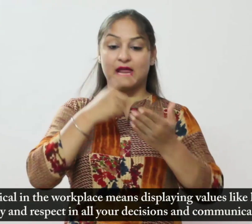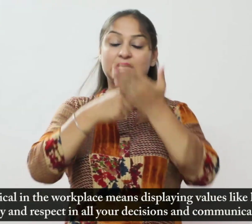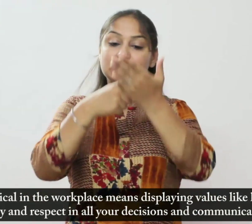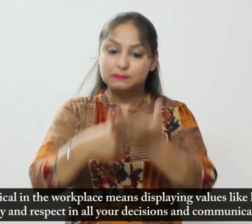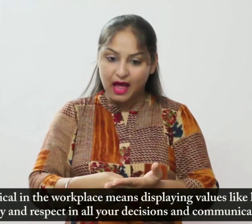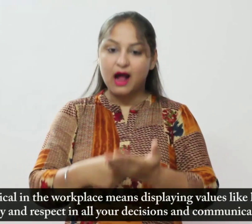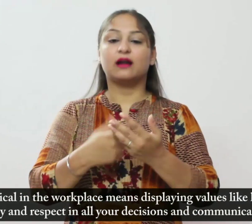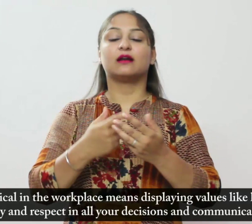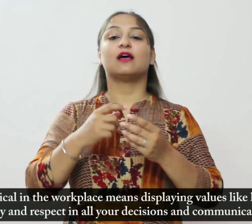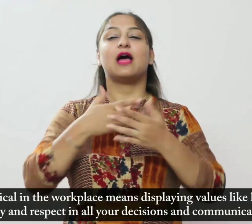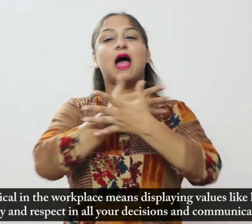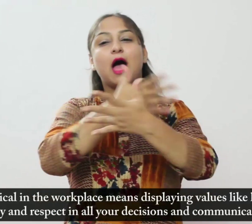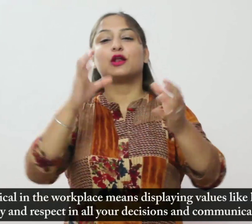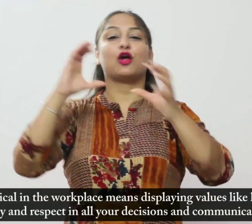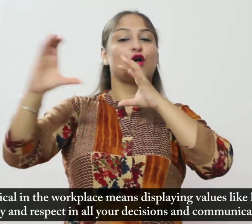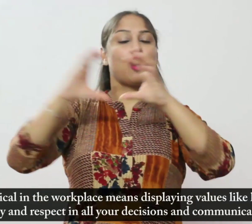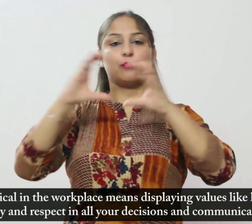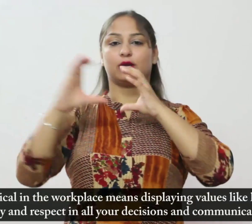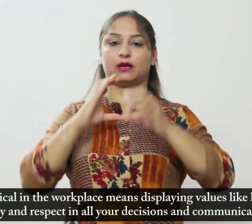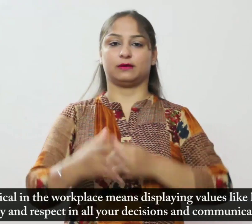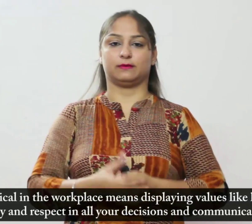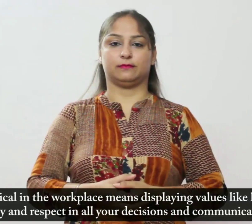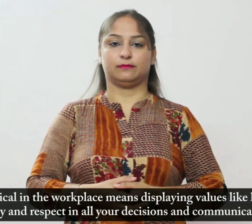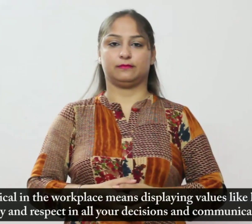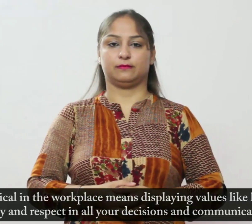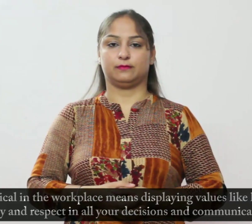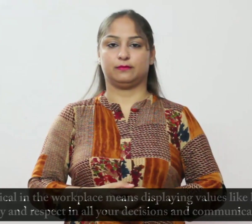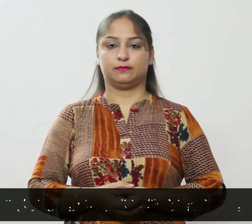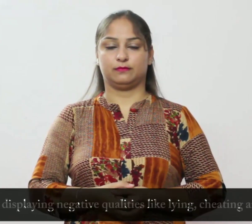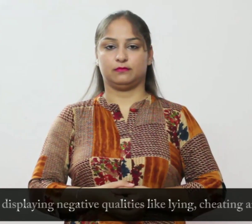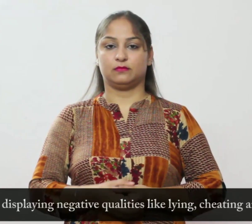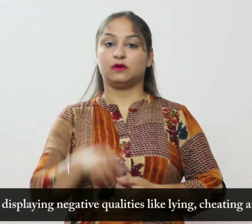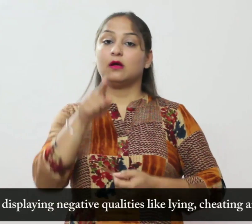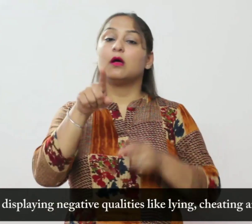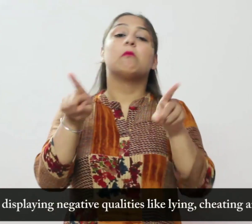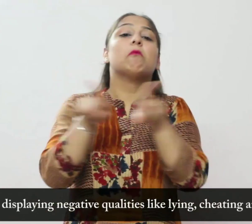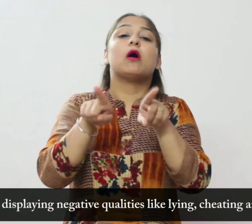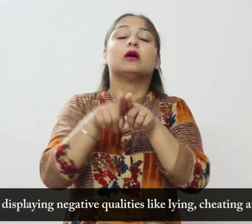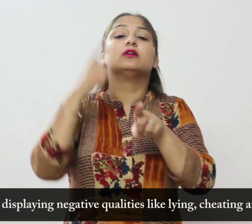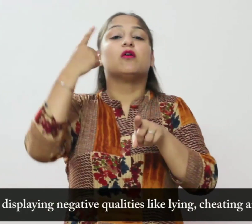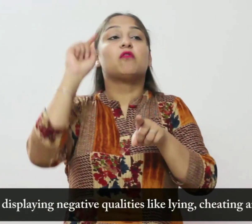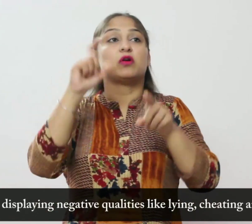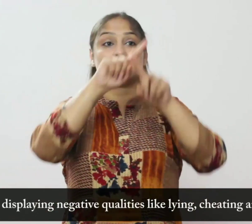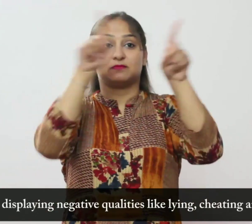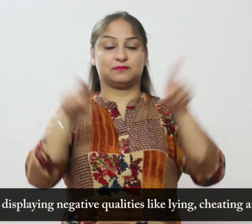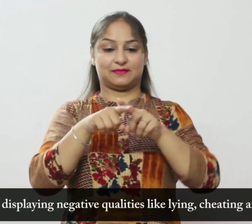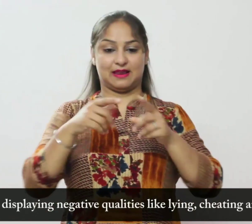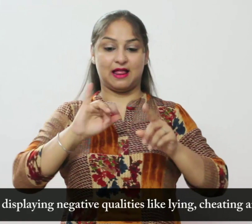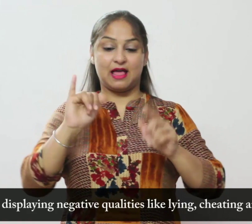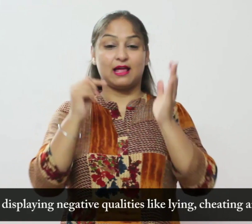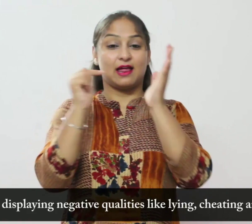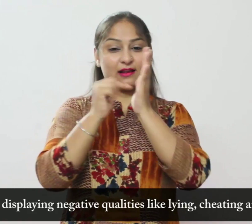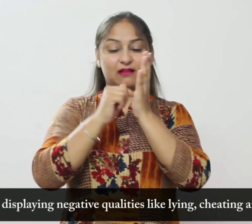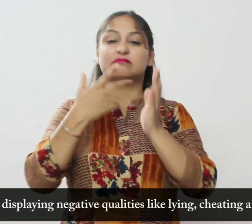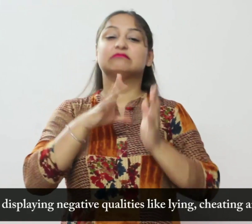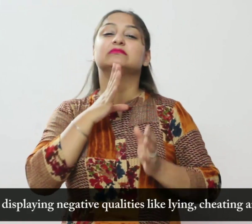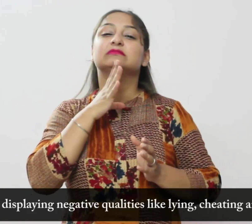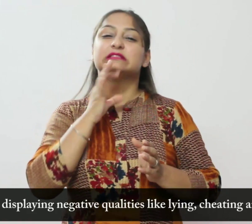और सम्मान जैसी मूल्यों का प्रदर्शन करें इसका मतलब है कि जूट, दोखा और